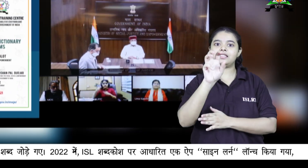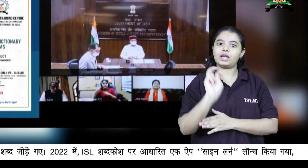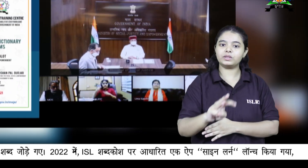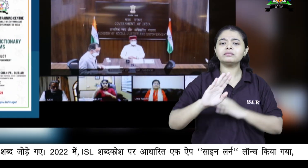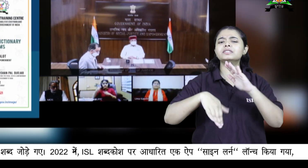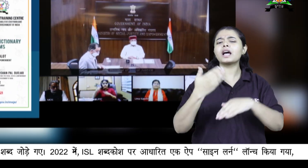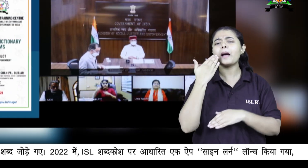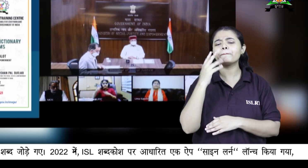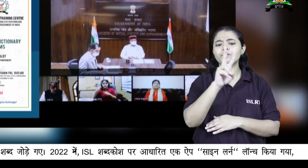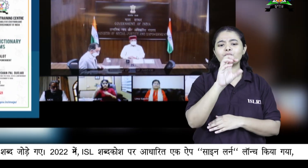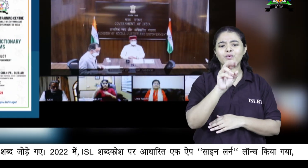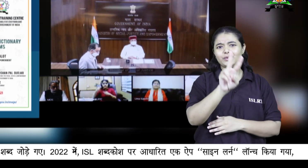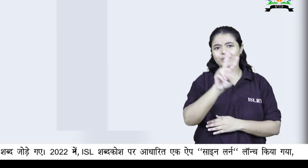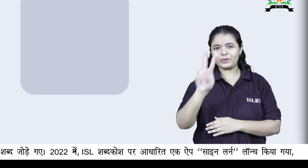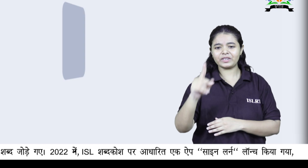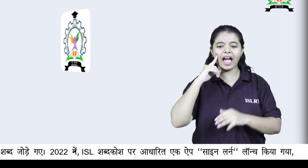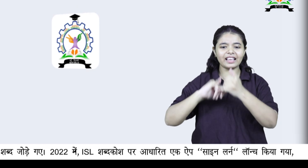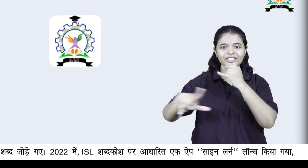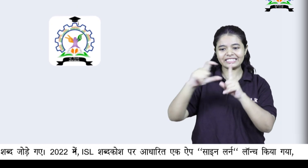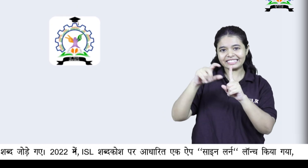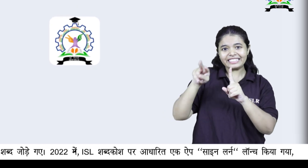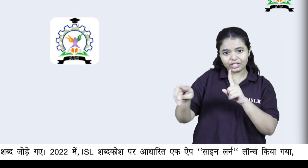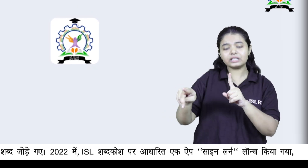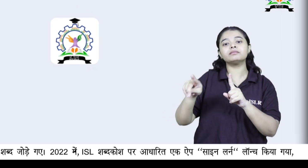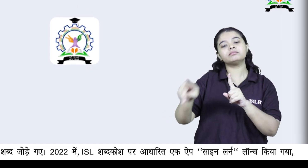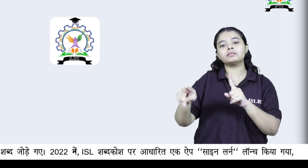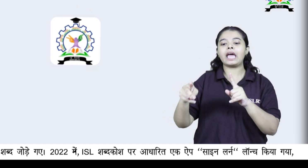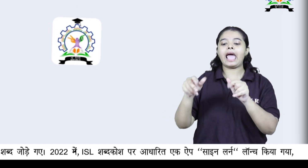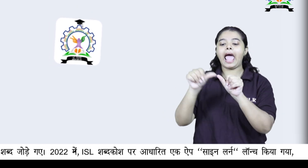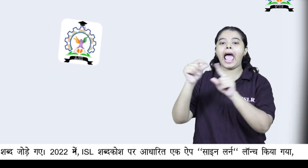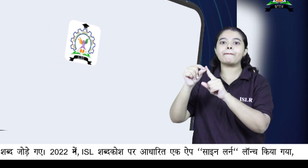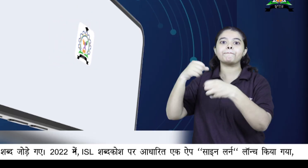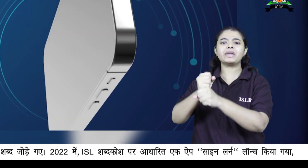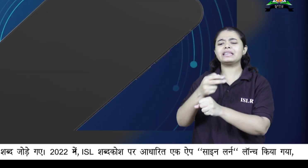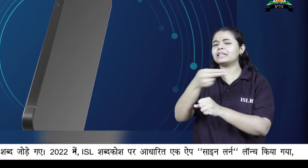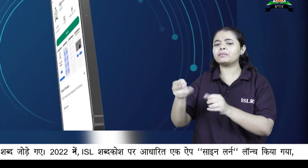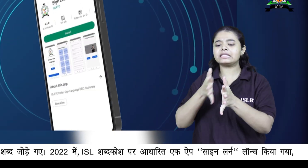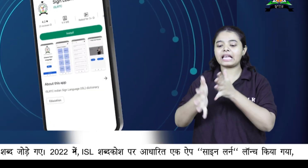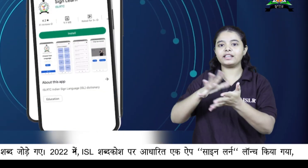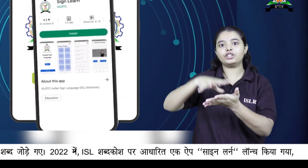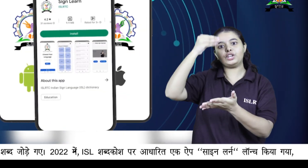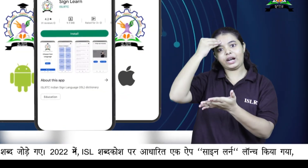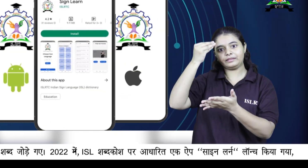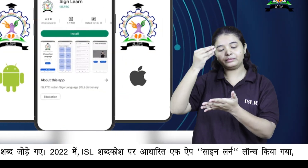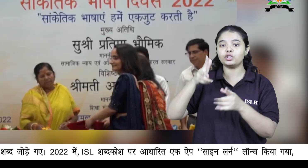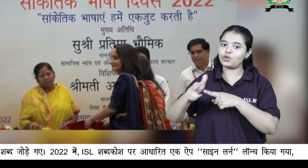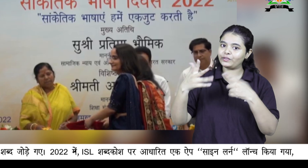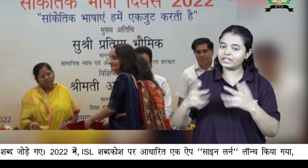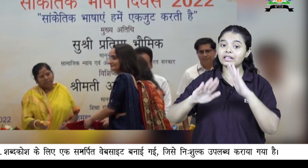शब्द जोडे गए 2022 में ISL शब्दकोश पर आधारित एक एप साइन लर्न लॉंच किया गया और